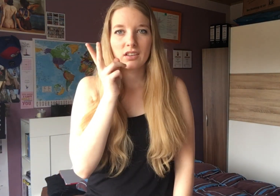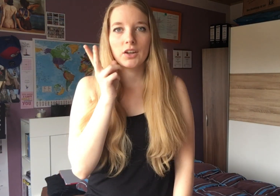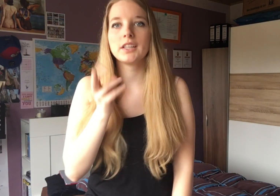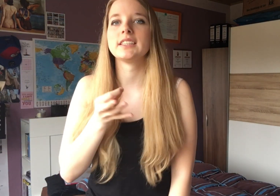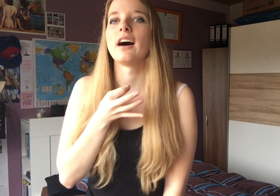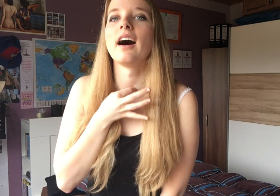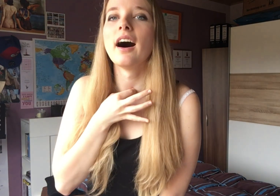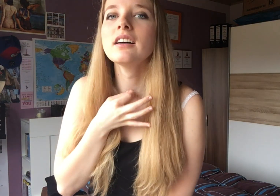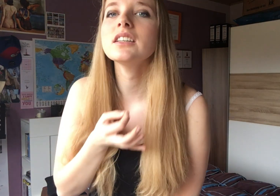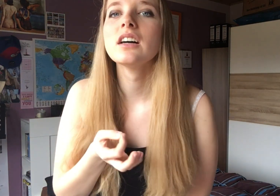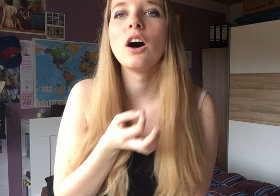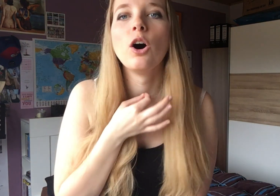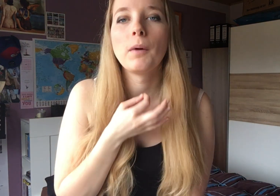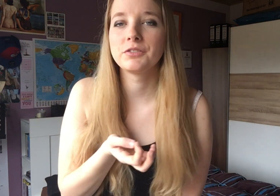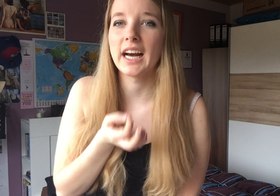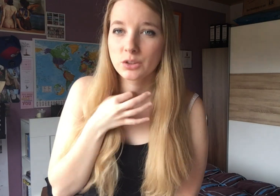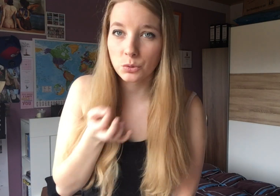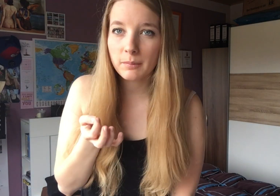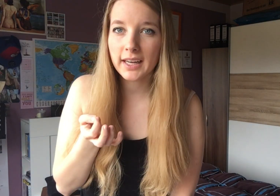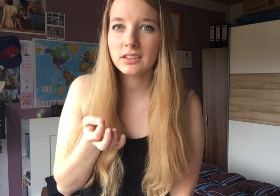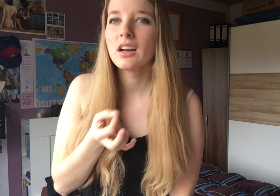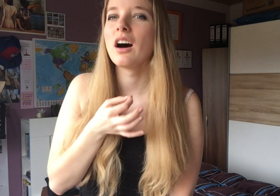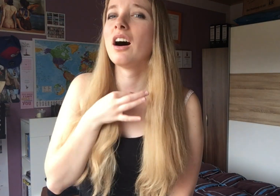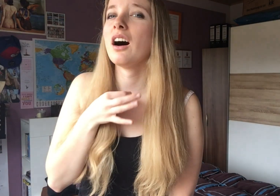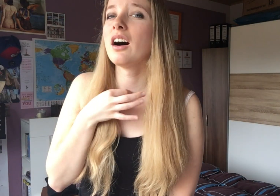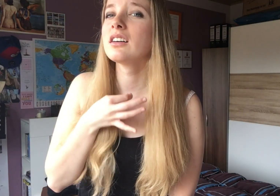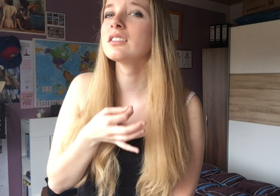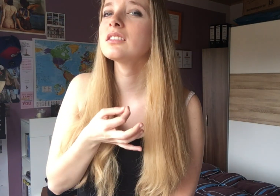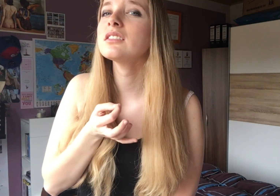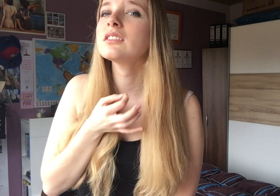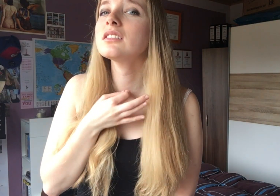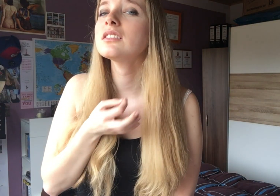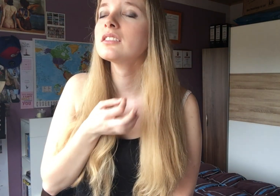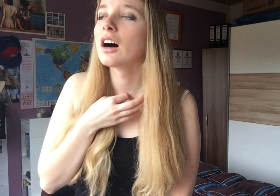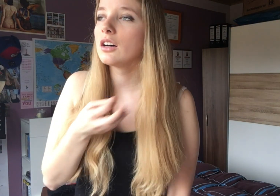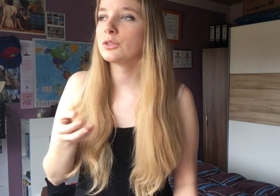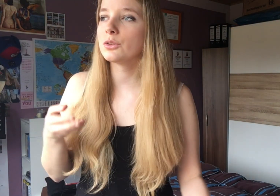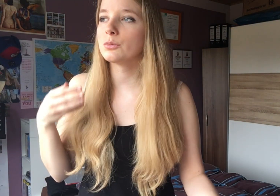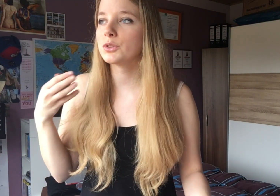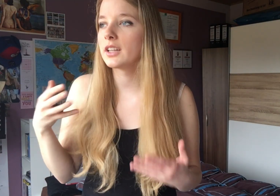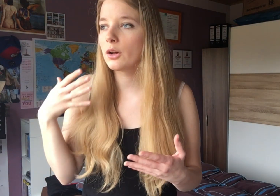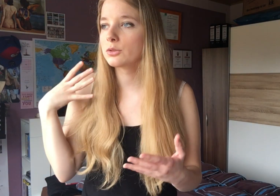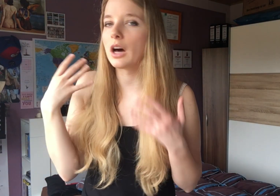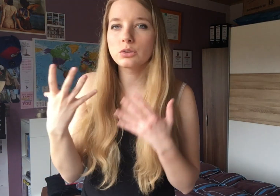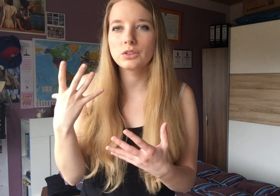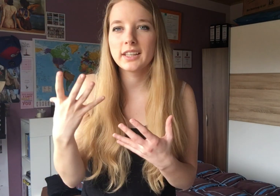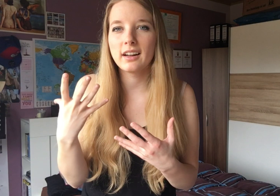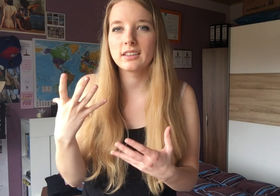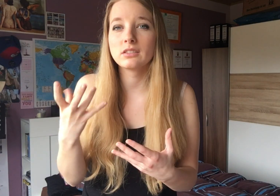Und dieses Aha. Ähm, hab ich wie, ach so gebärdet? Aha. Also, man muss dann auch so einen Ausdruck hinterlassen.